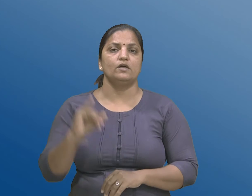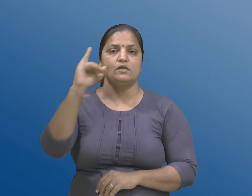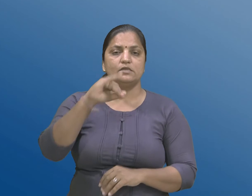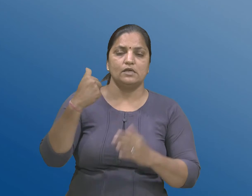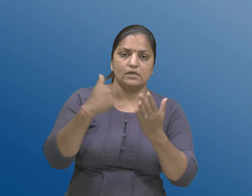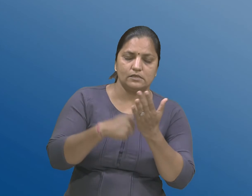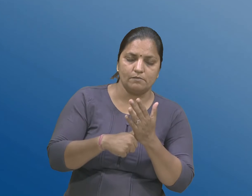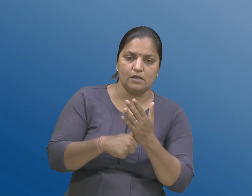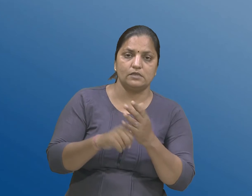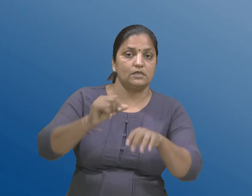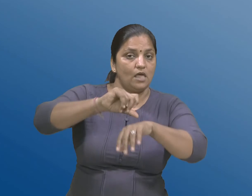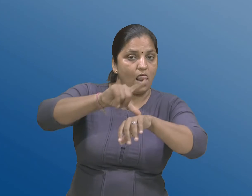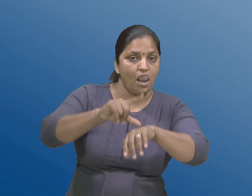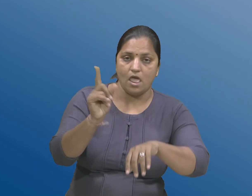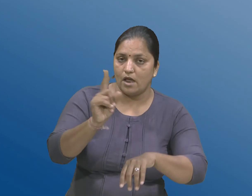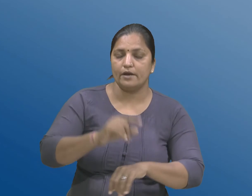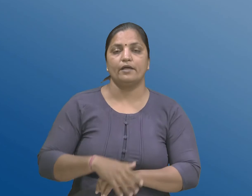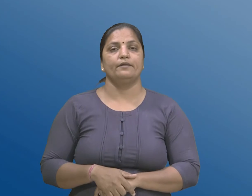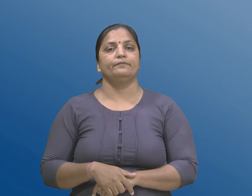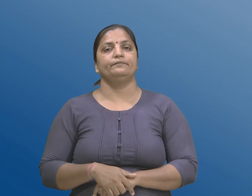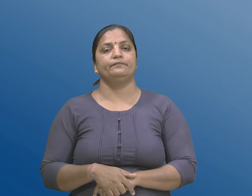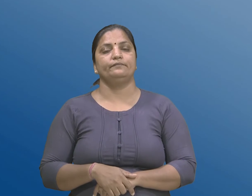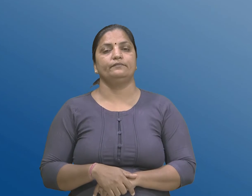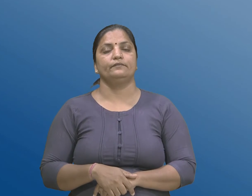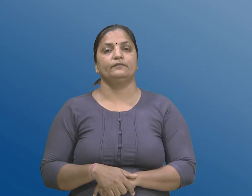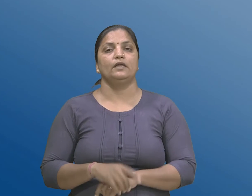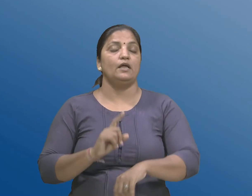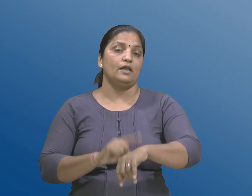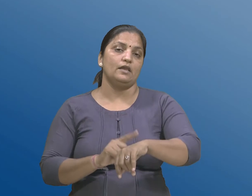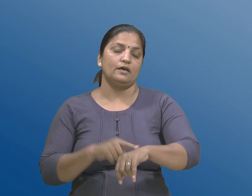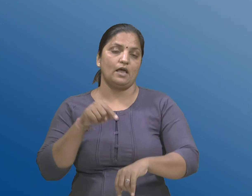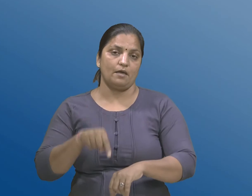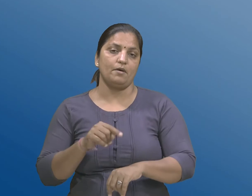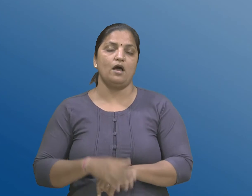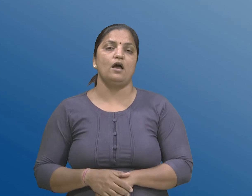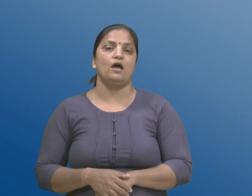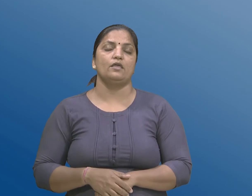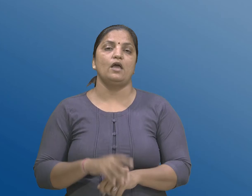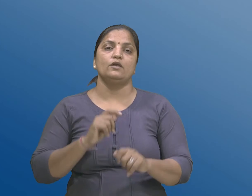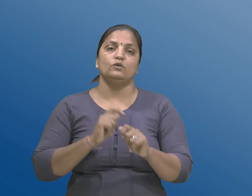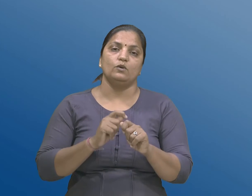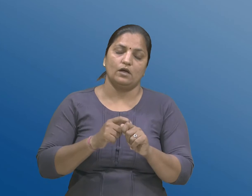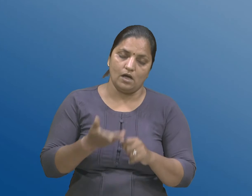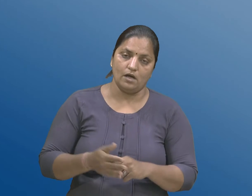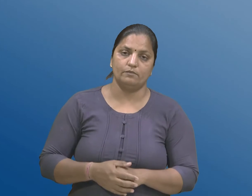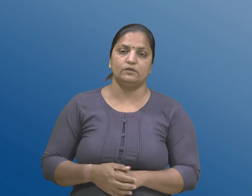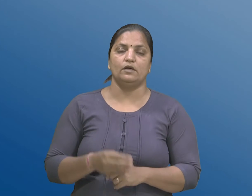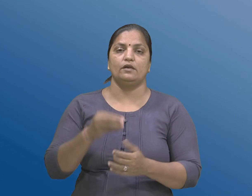मोडा नहीं इटला समयमा आ धिनियमनी जोगवा योने अमलमा मुकवा